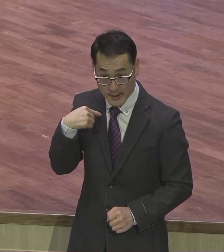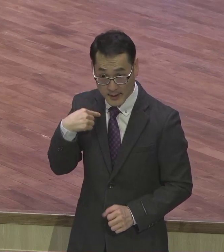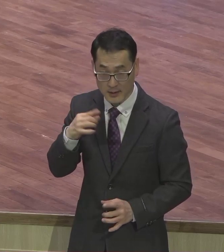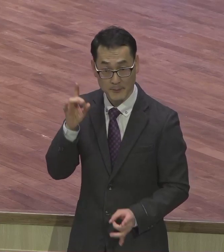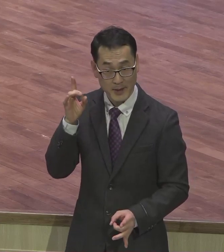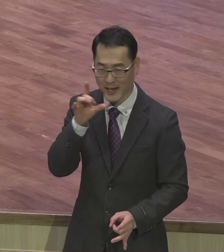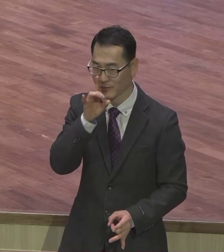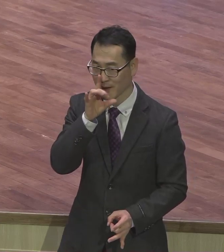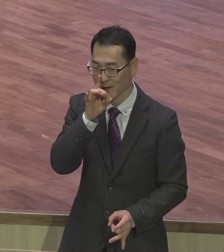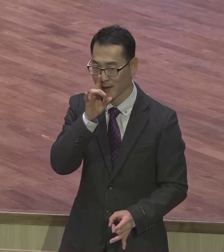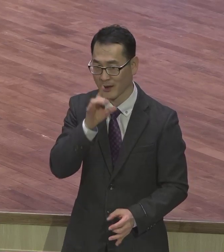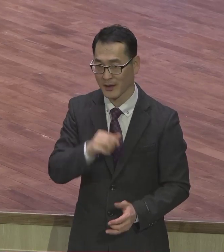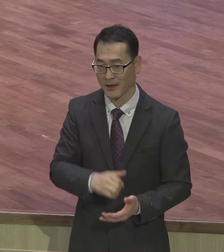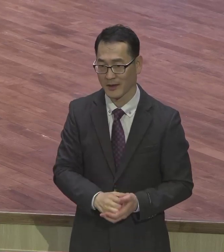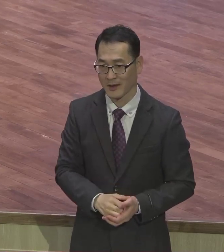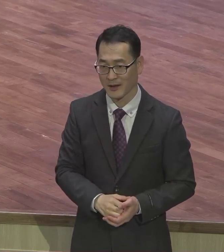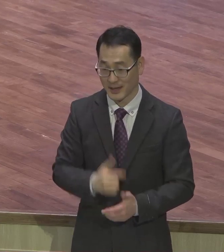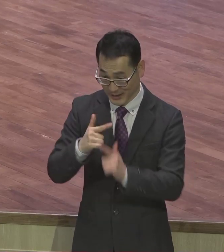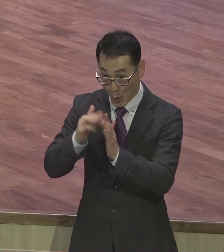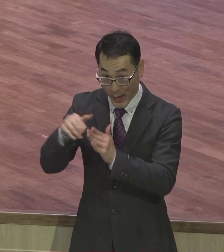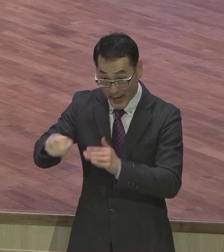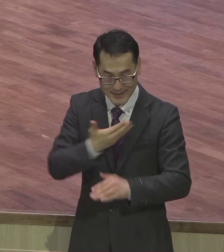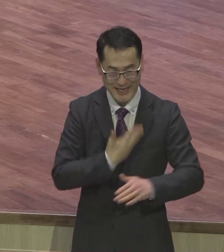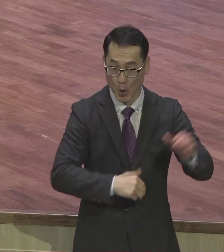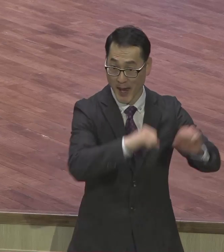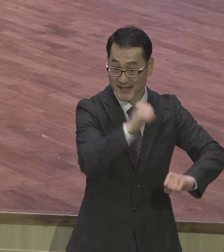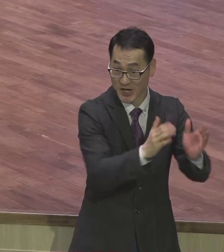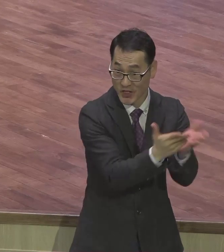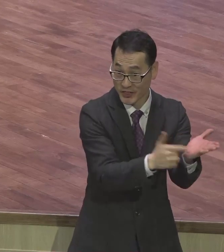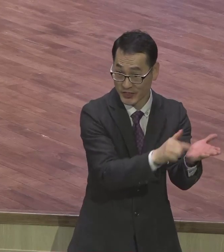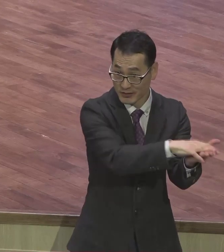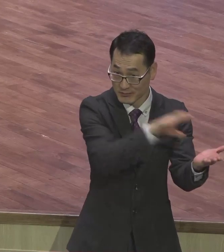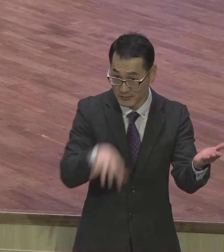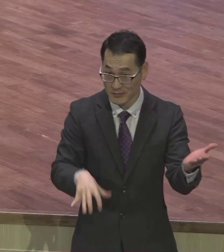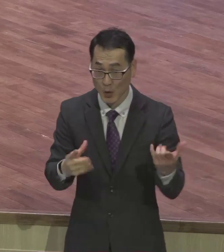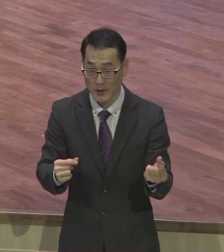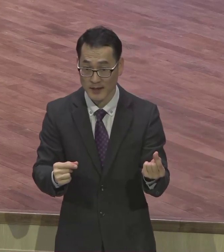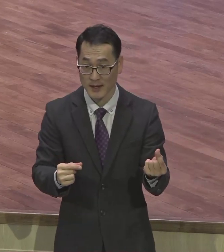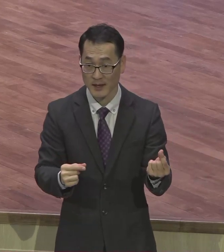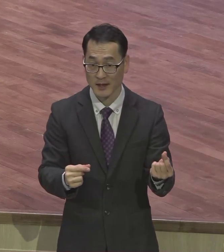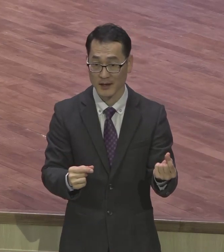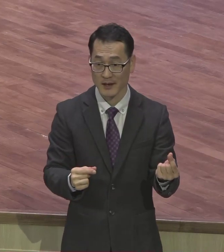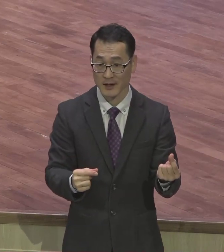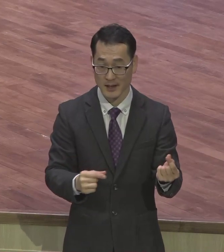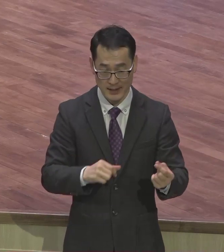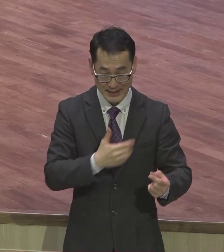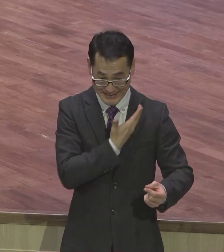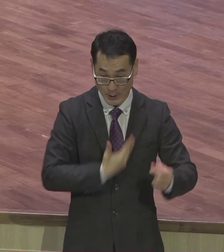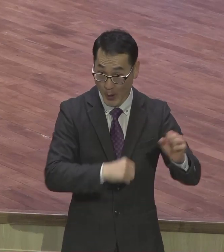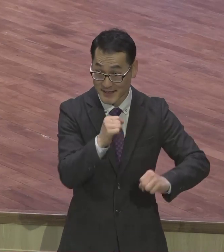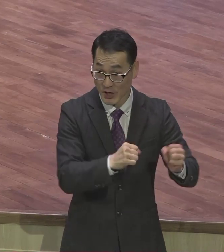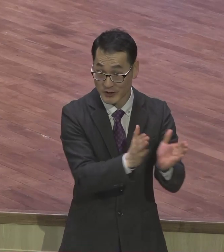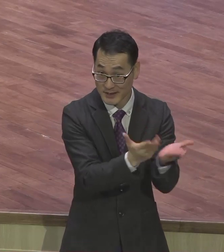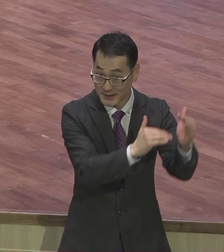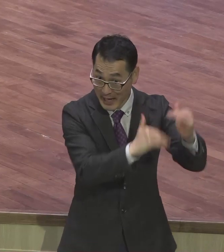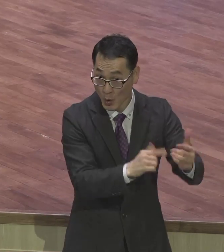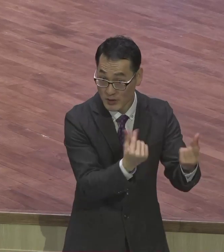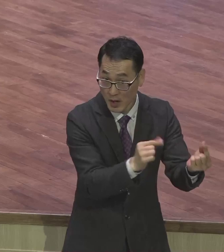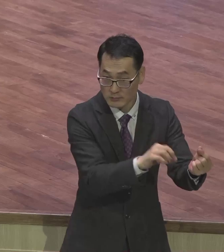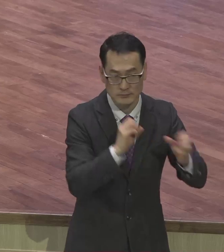사도행전지 사도행전은 행전 액티브 움직이라 이 말이에요. 그게 사도행전이에요. 가만히